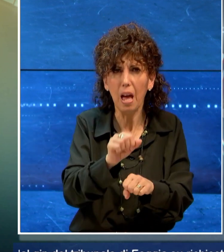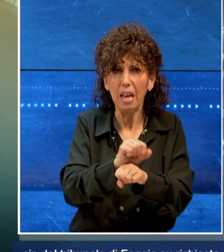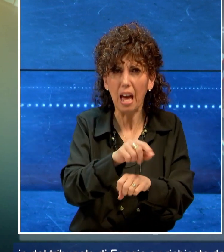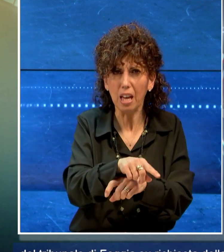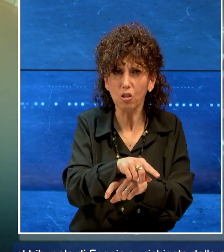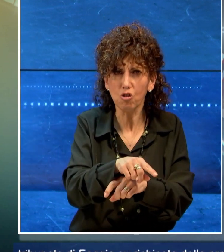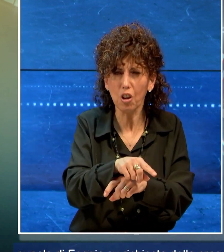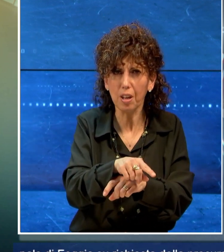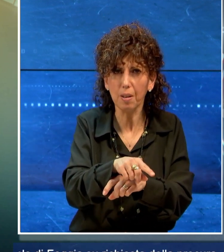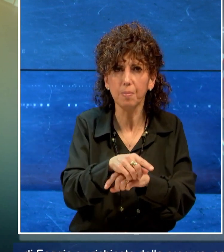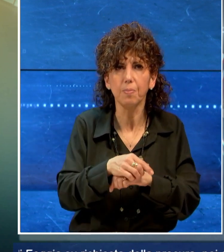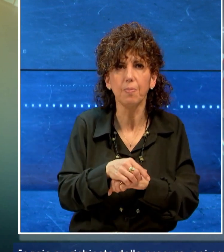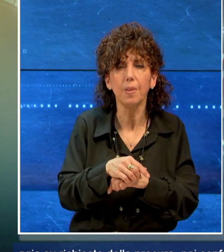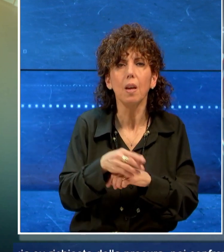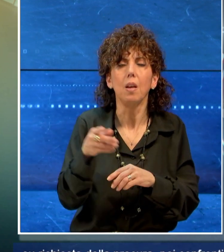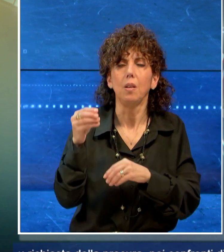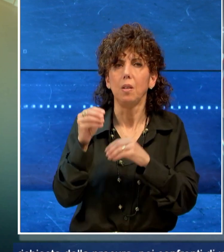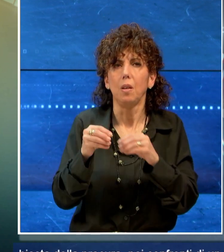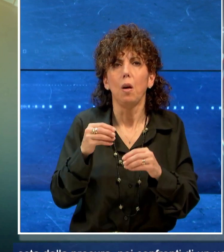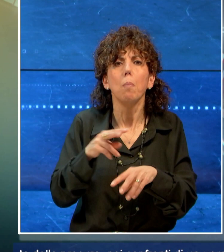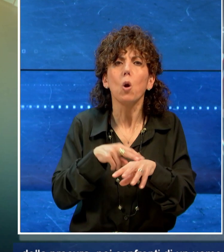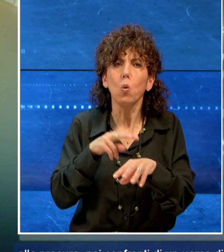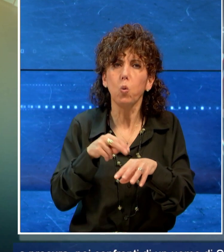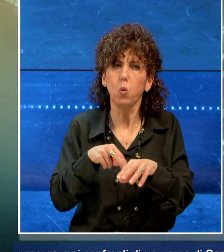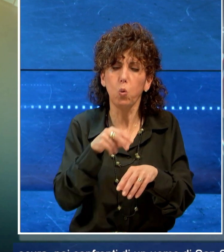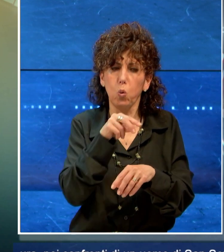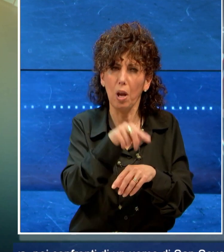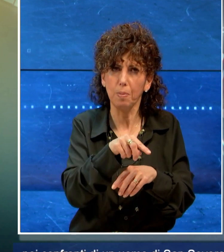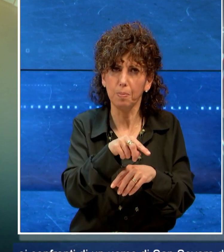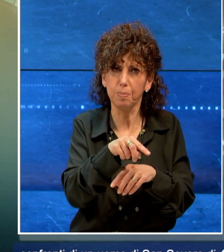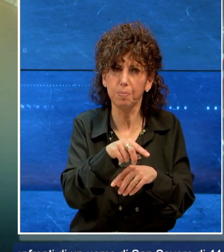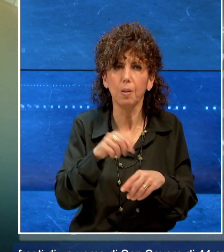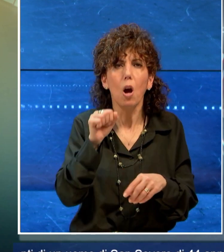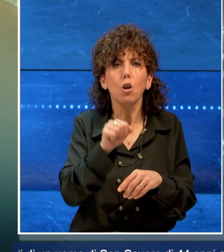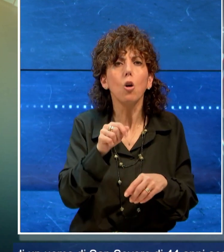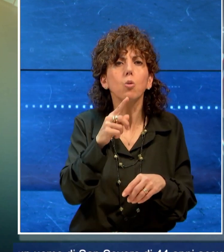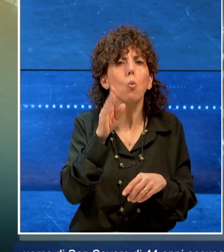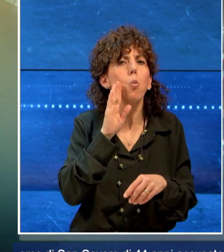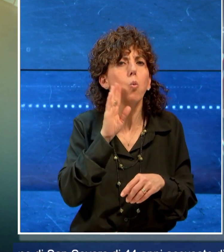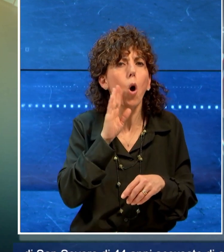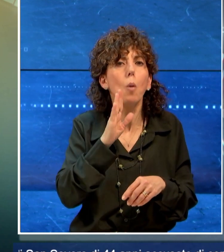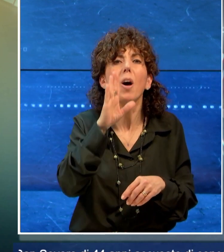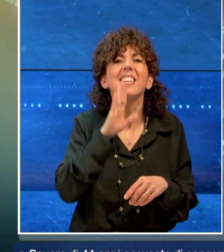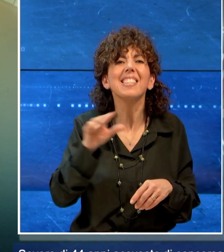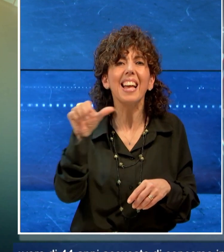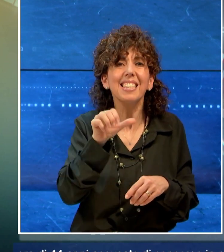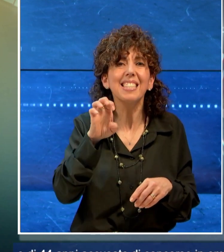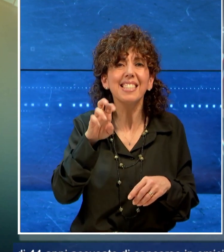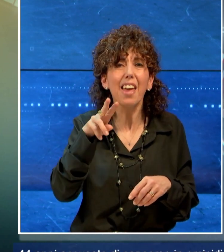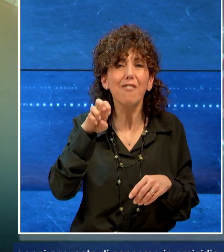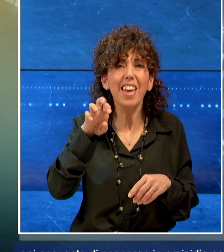carcere su richiesta della procura nei confronti di un uomo di Sansevero